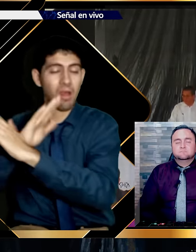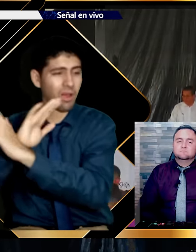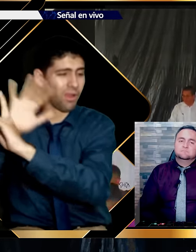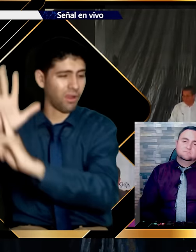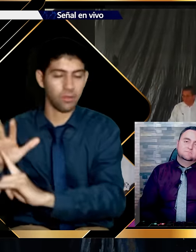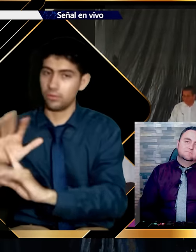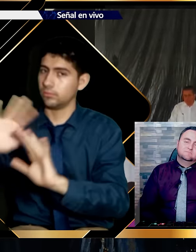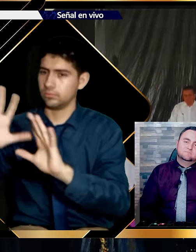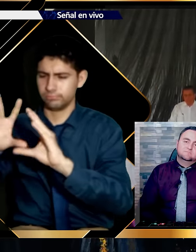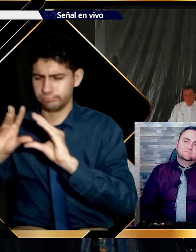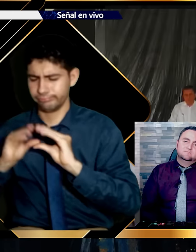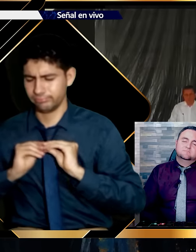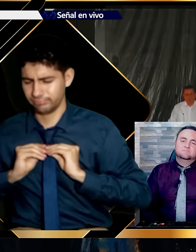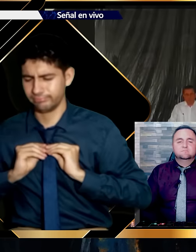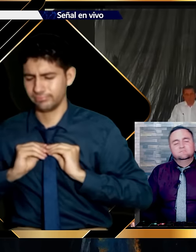No la vendas.